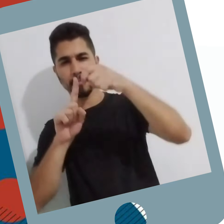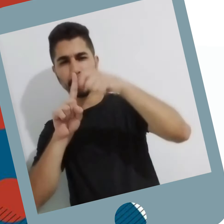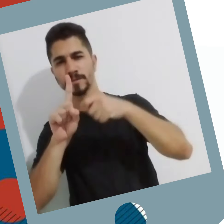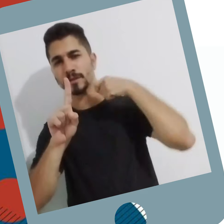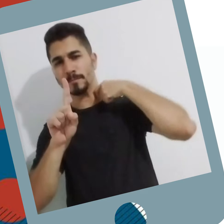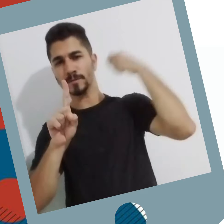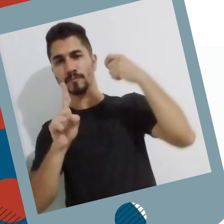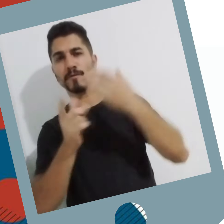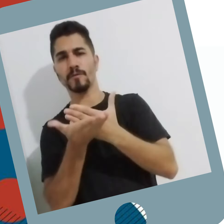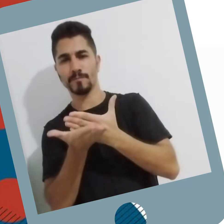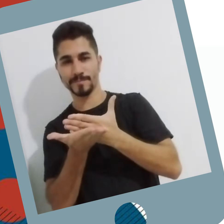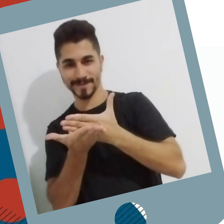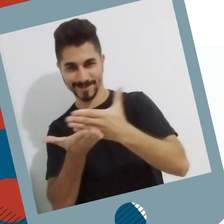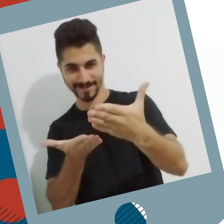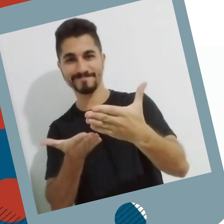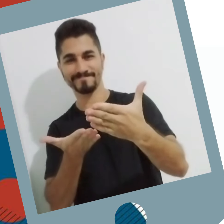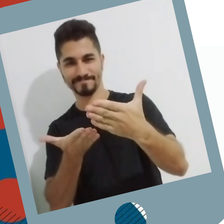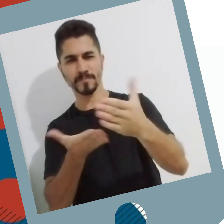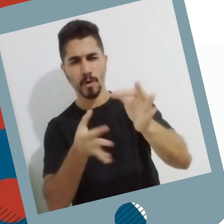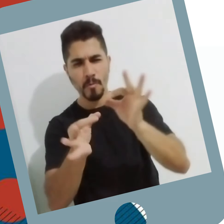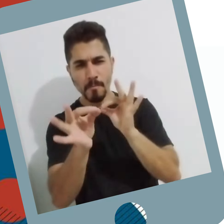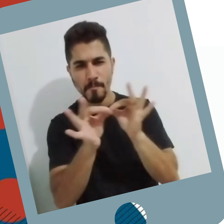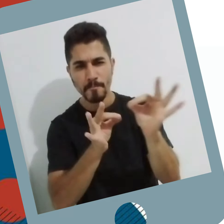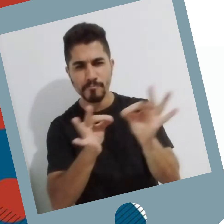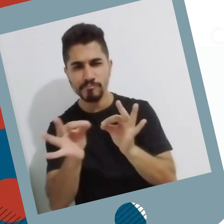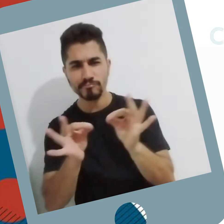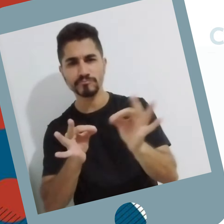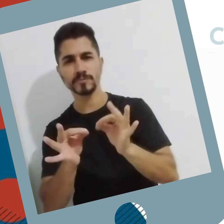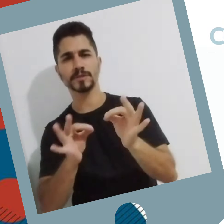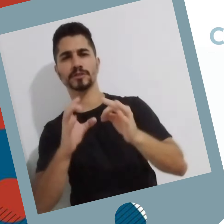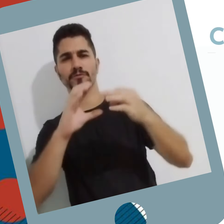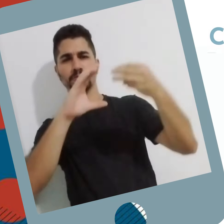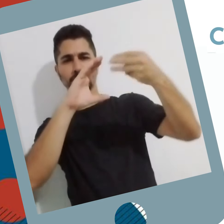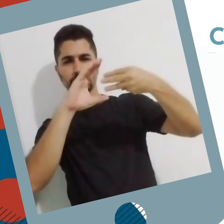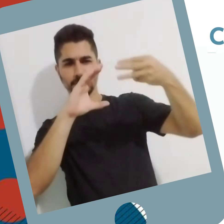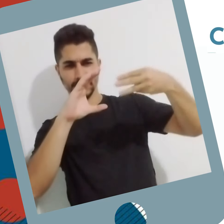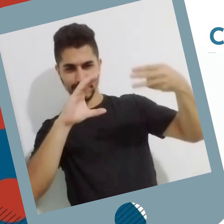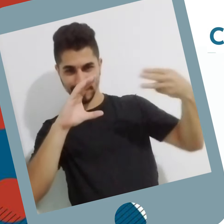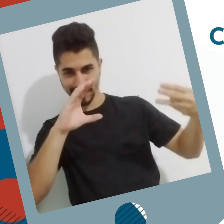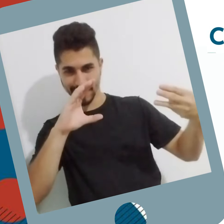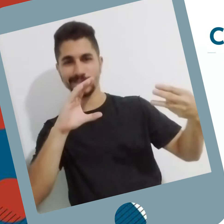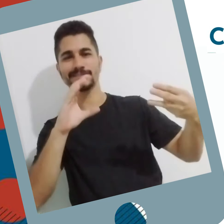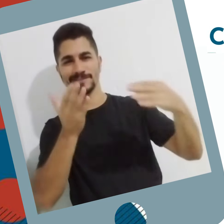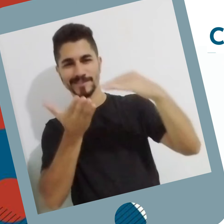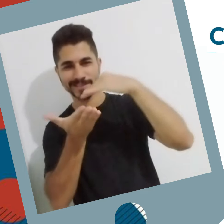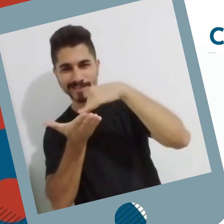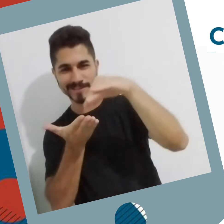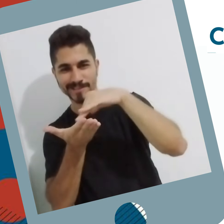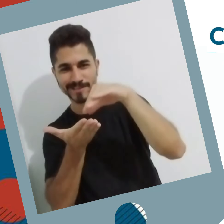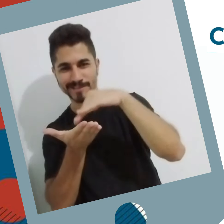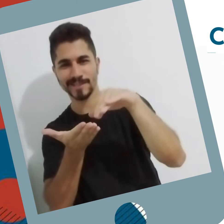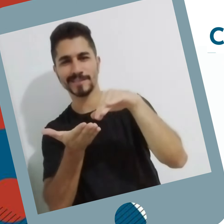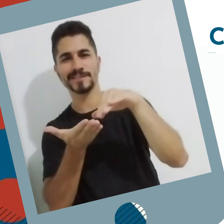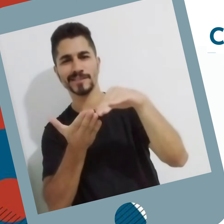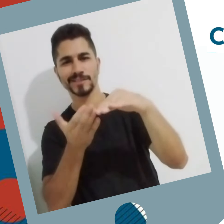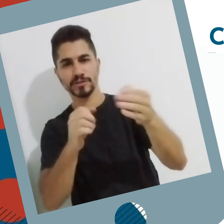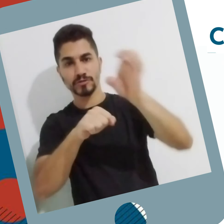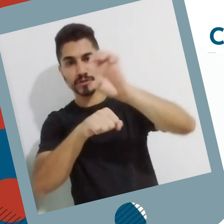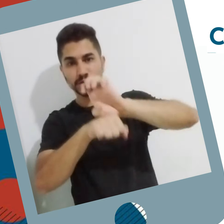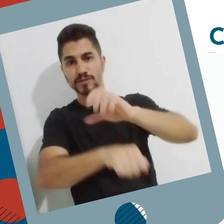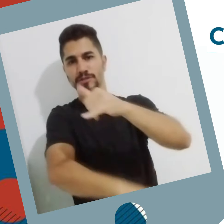As aulas se iniciam no mês de abril. A iniciativa é uma parceria entre a Fundação